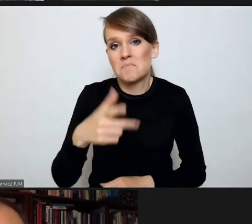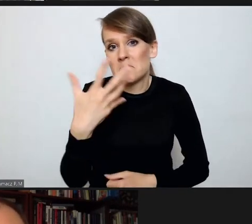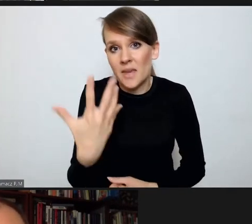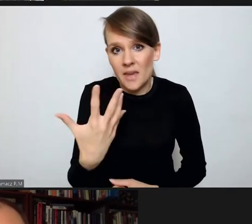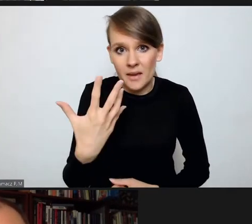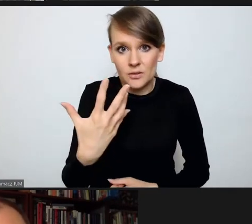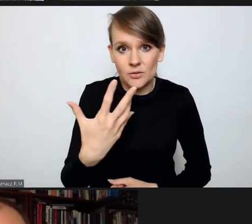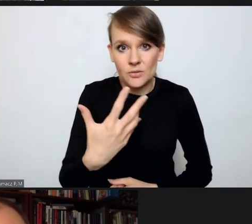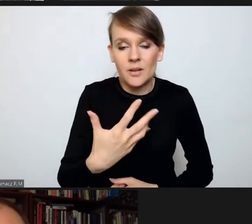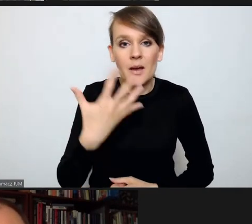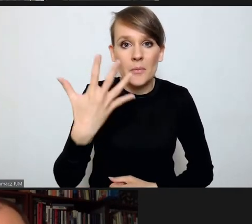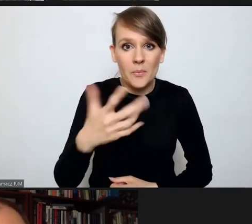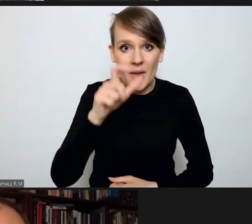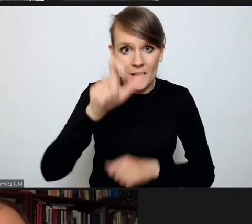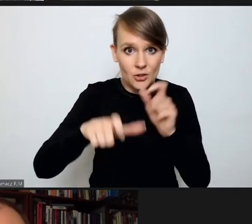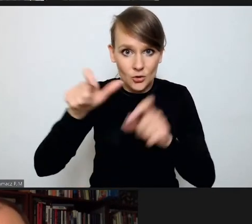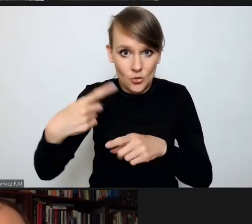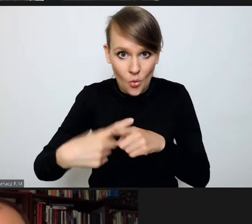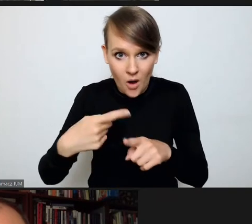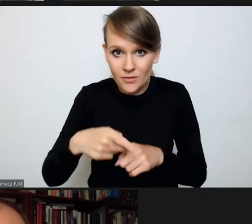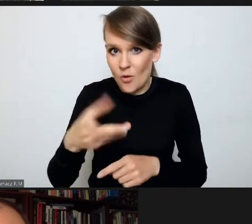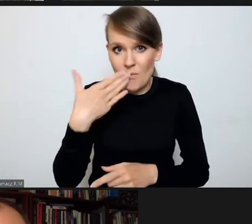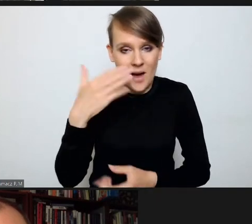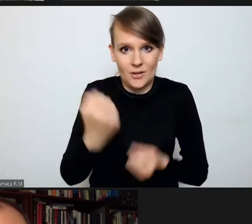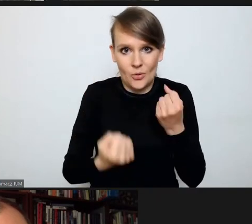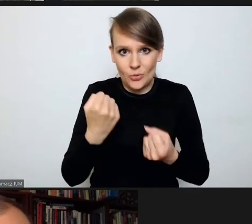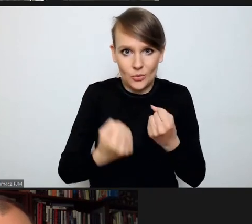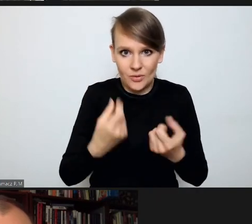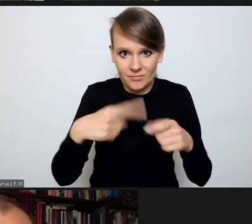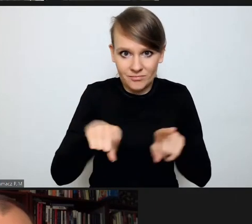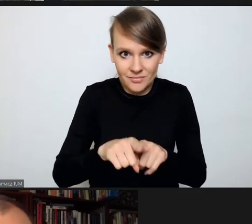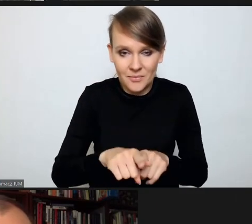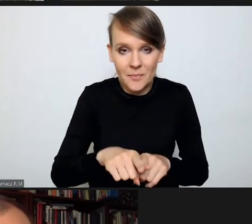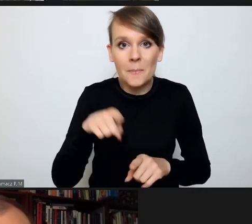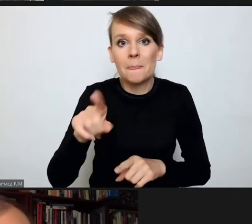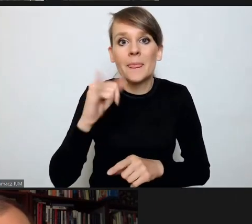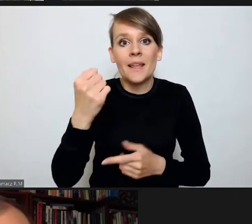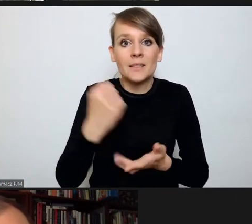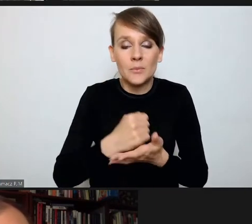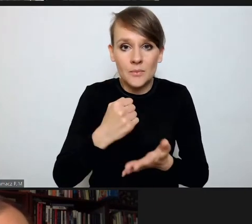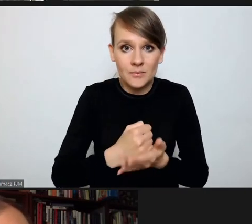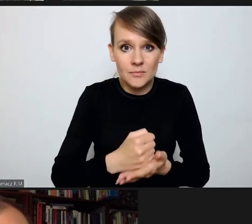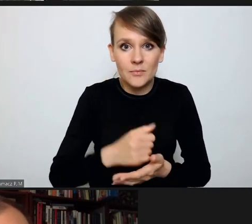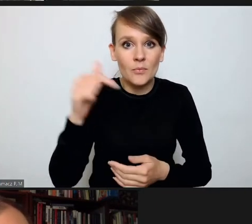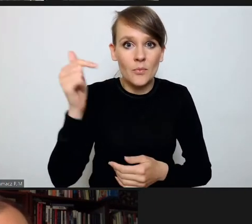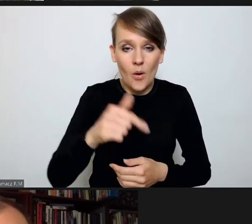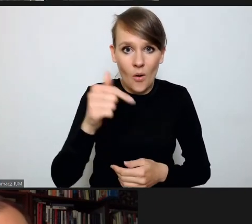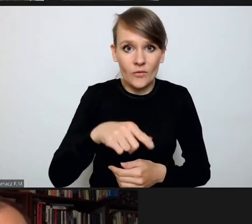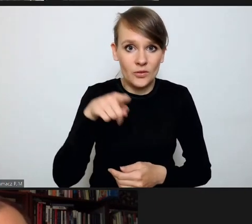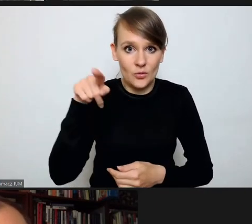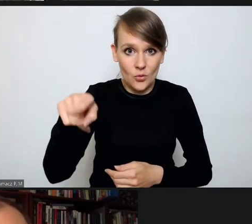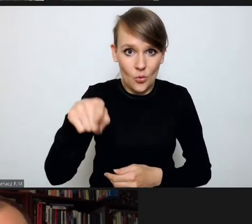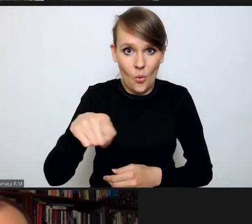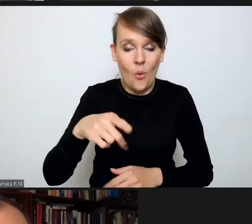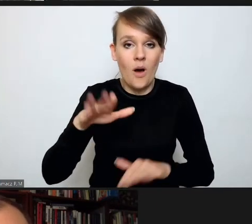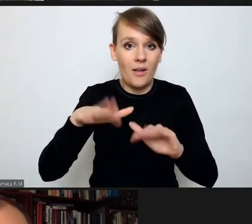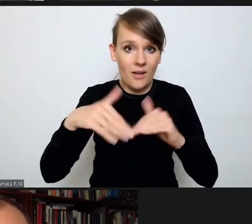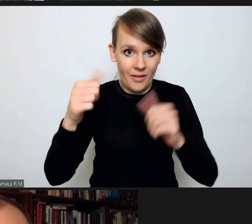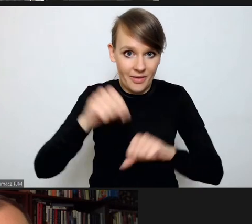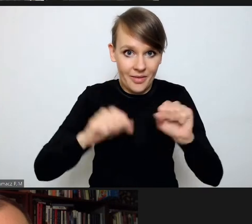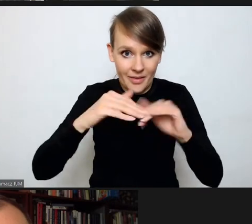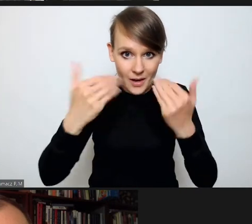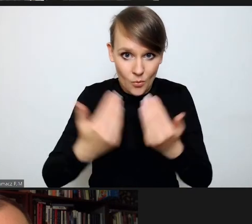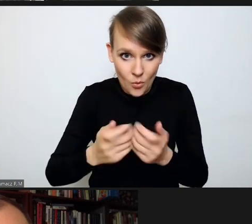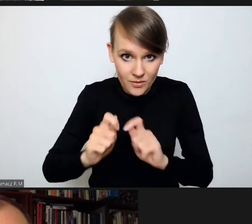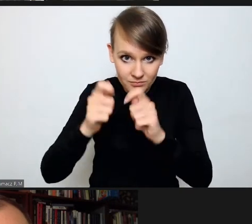członków, co jest bardzo trudne do osiągnięcia, że jaka jest sprawa powinna znaleźć się przed Trybunałem, to ją po prostu do Trybunału może